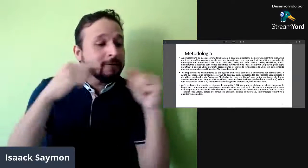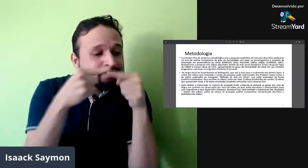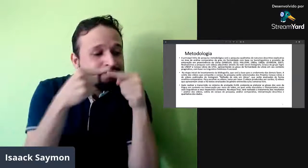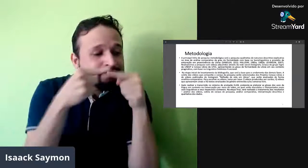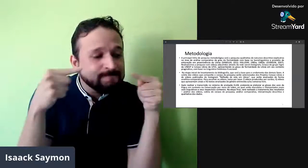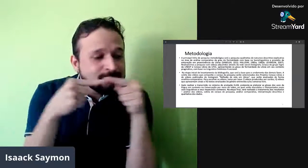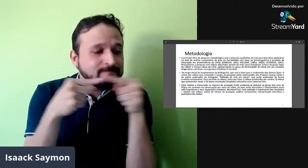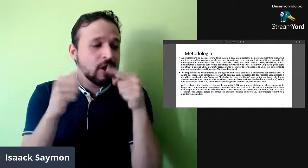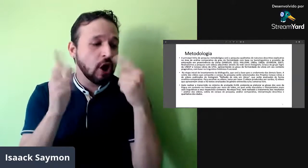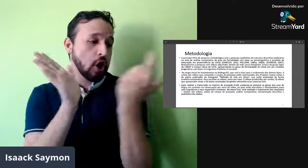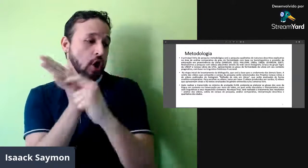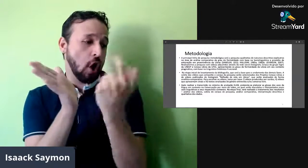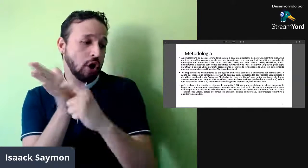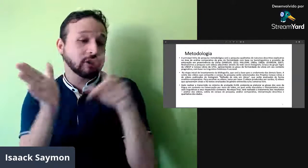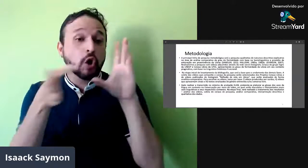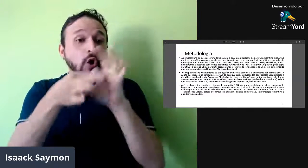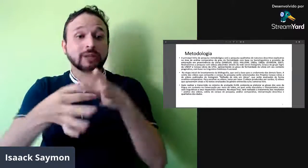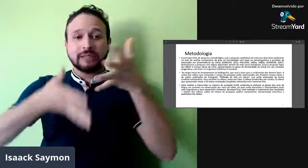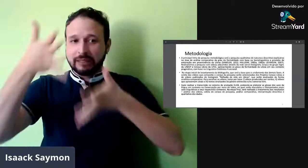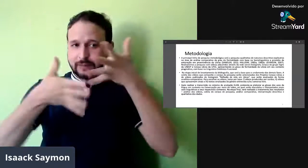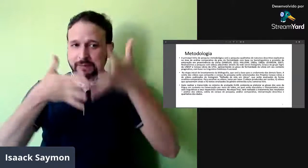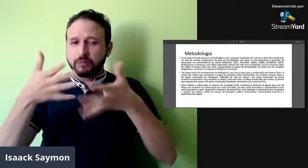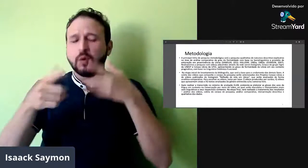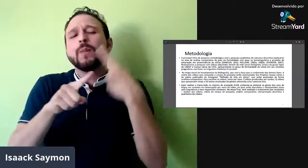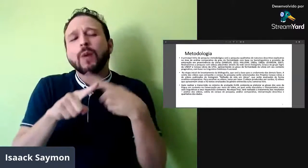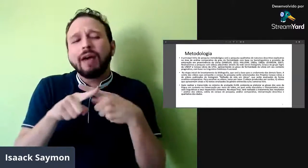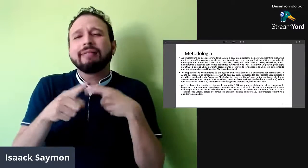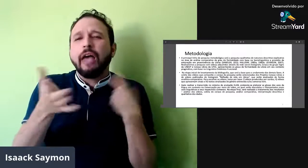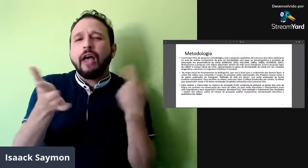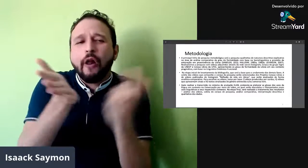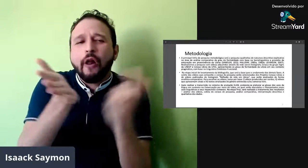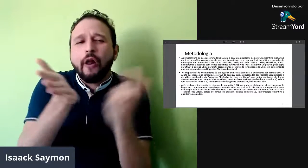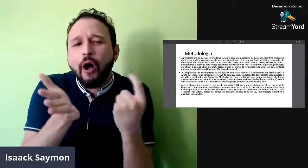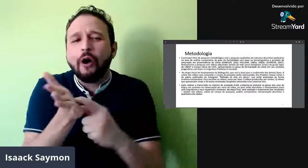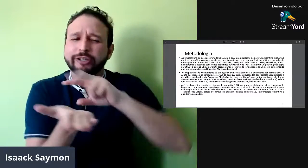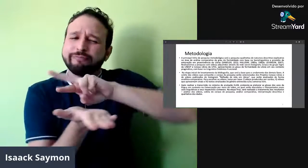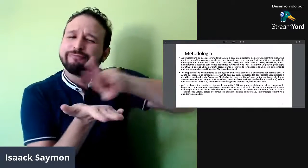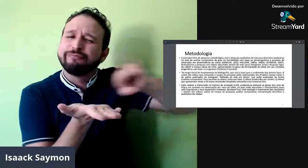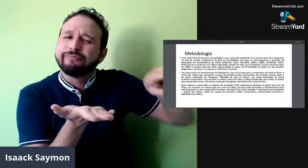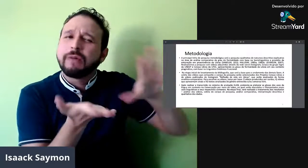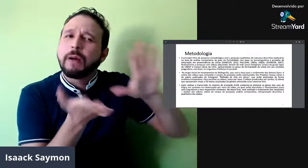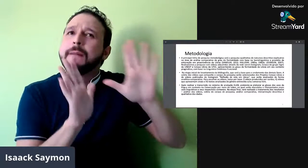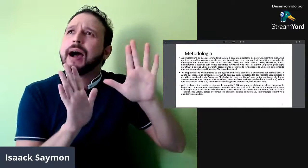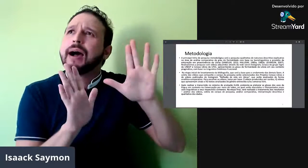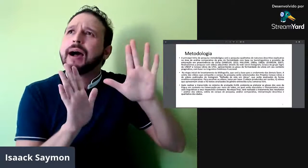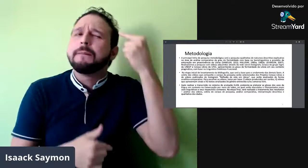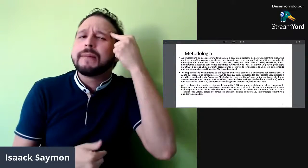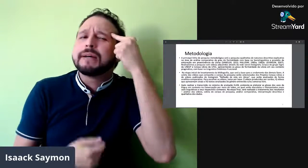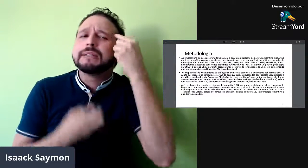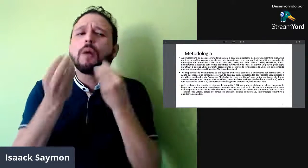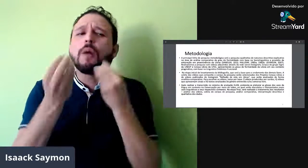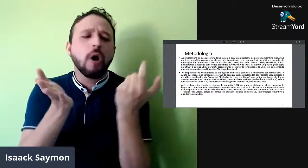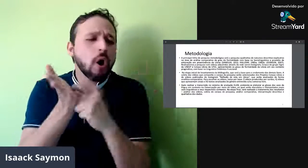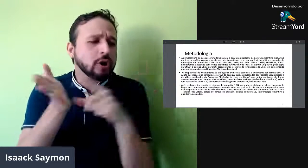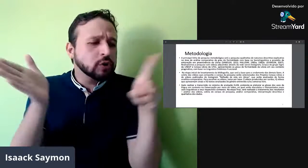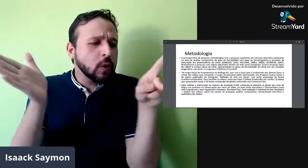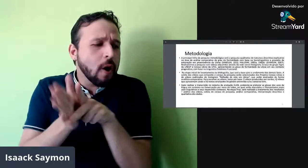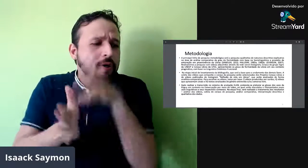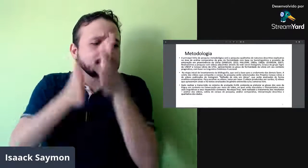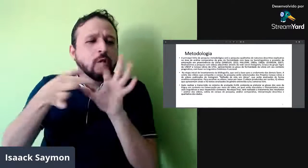sinalizados, né, que seria uma conversa livre, né, uma entrevista, porque eu